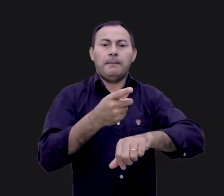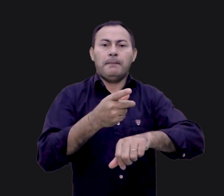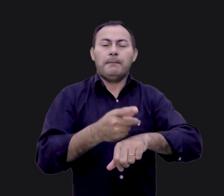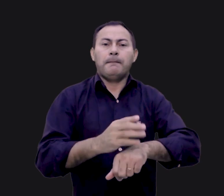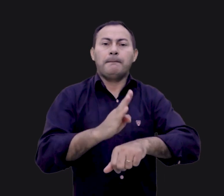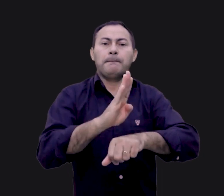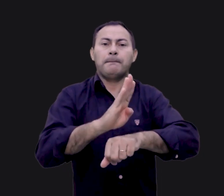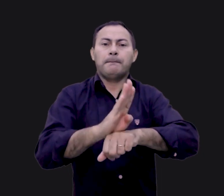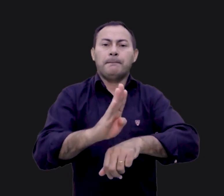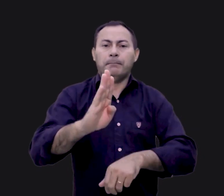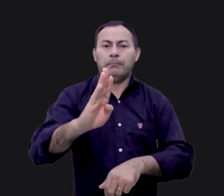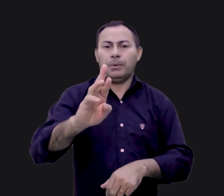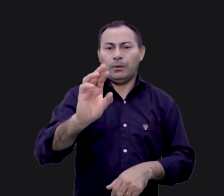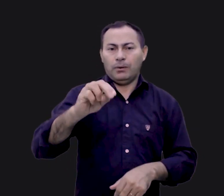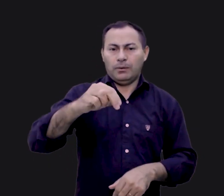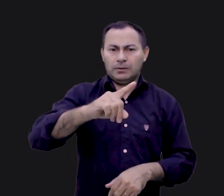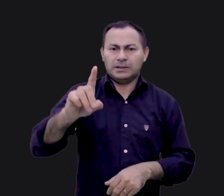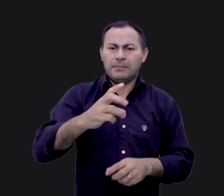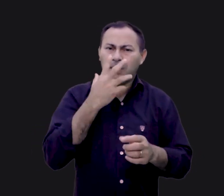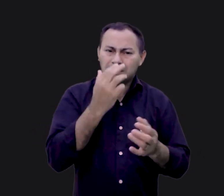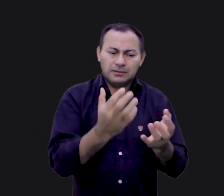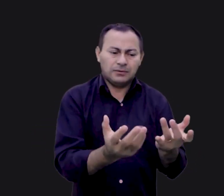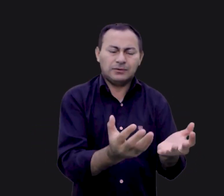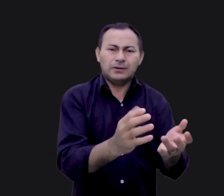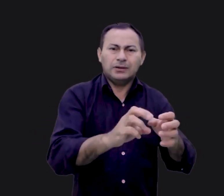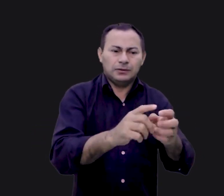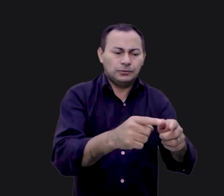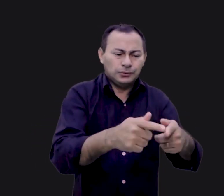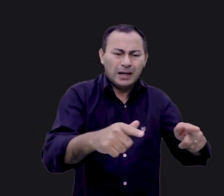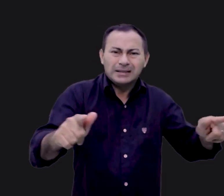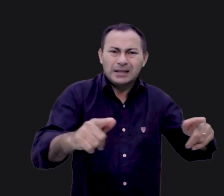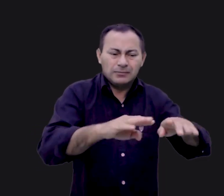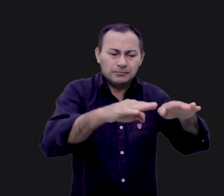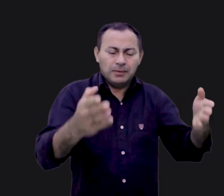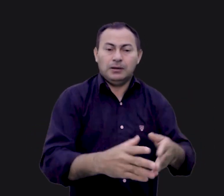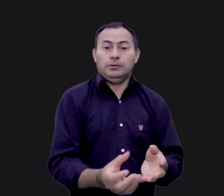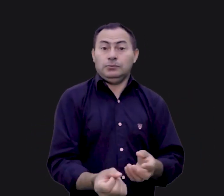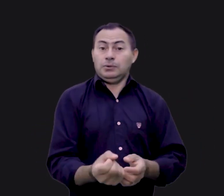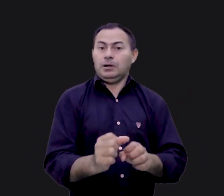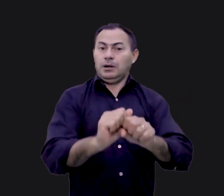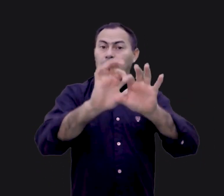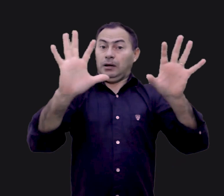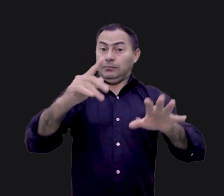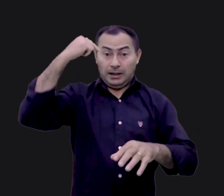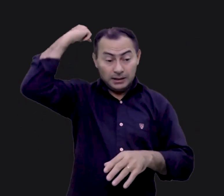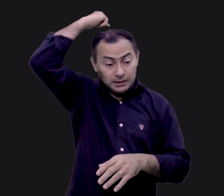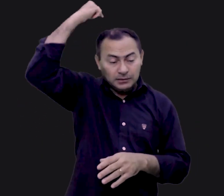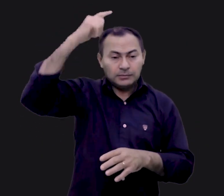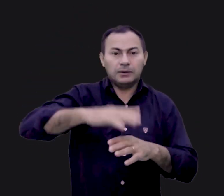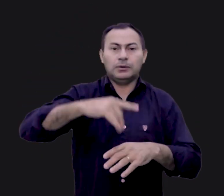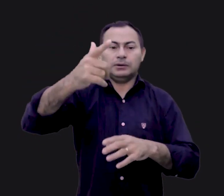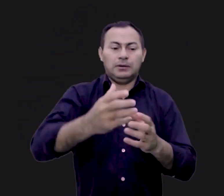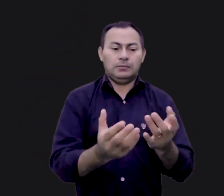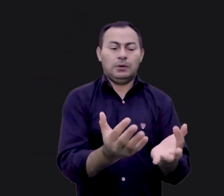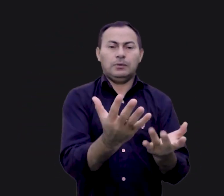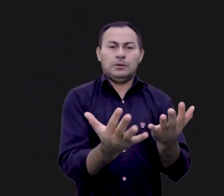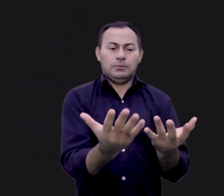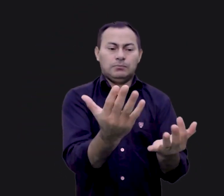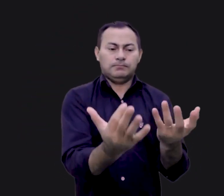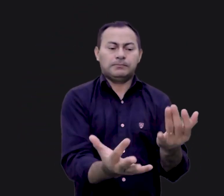Era como uma grande churrasqueira. Mas, claro, isto era muito sagrado. Durante todo o tempo o fogo era mantido aceso